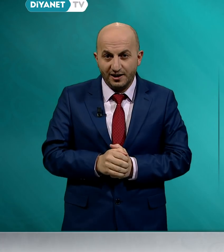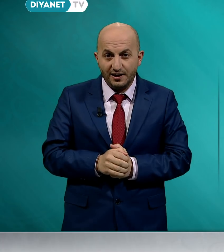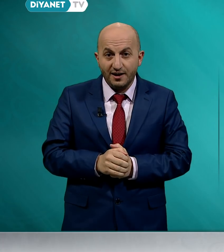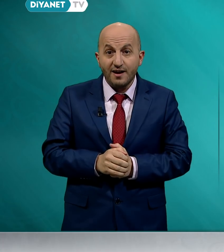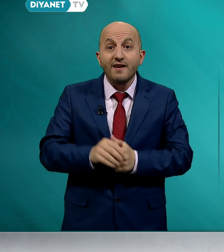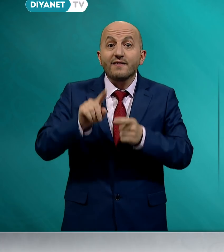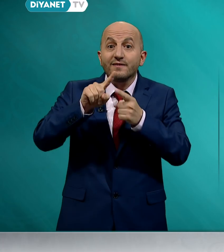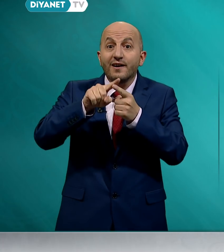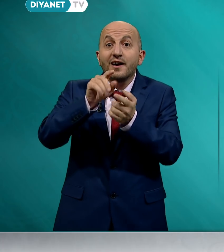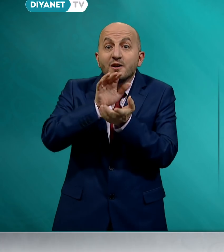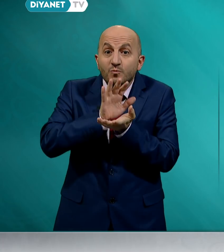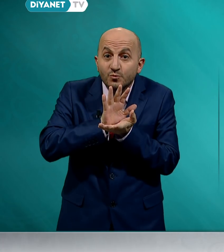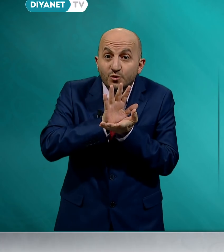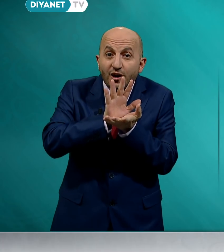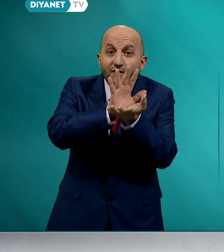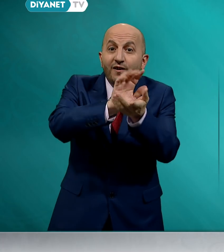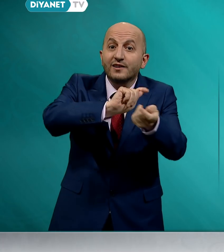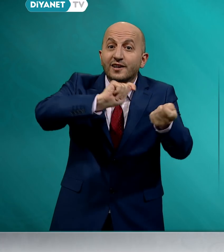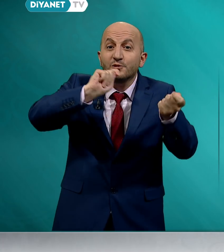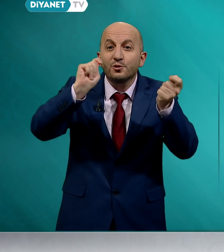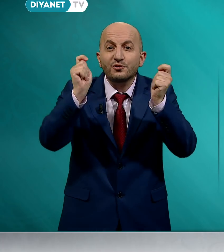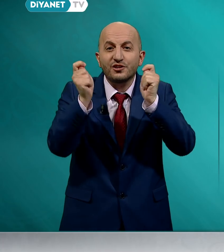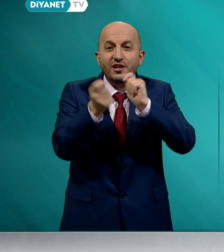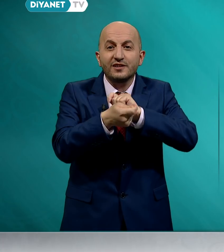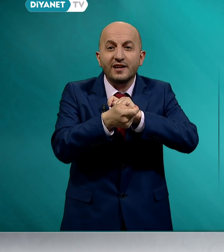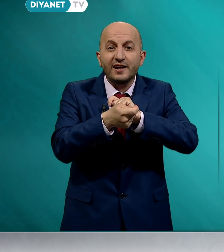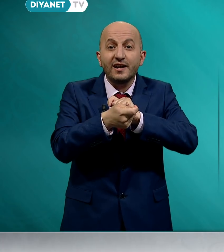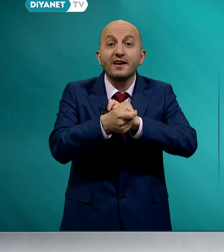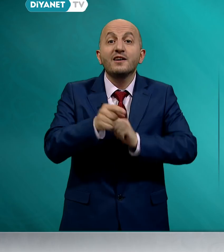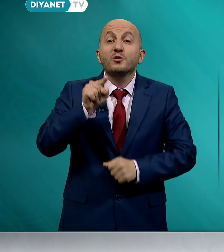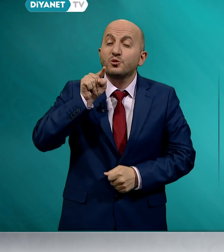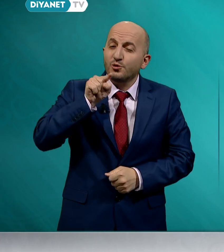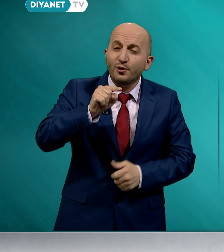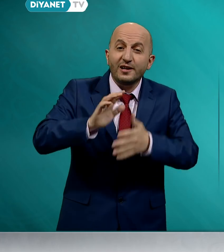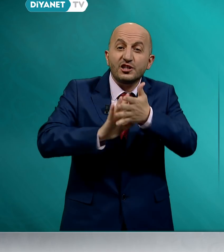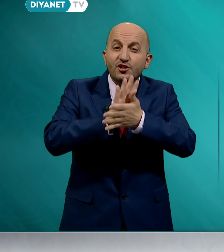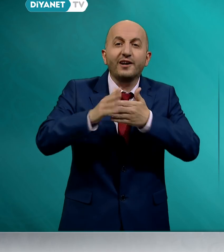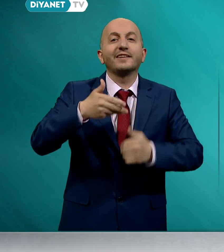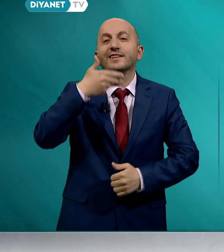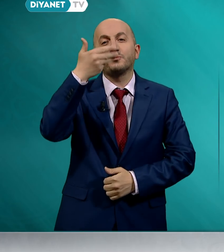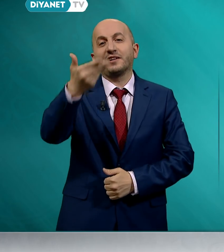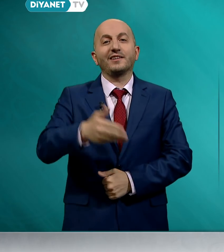ve mükafata dönüşeceğine şöyle işaret etmektedir.